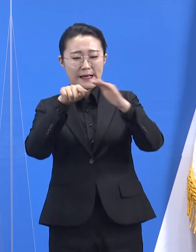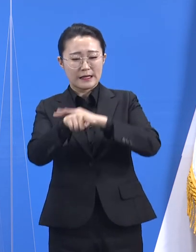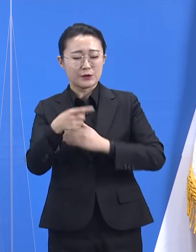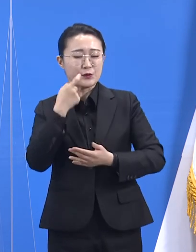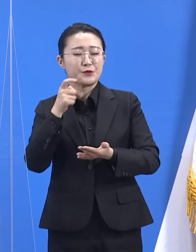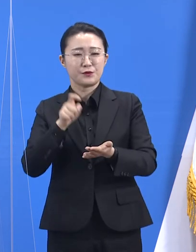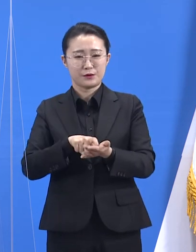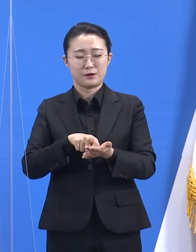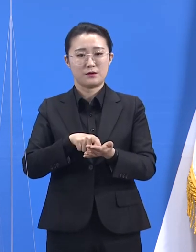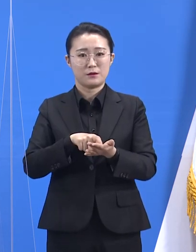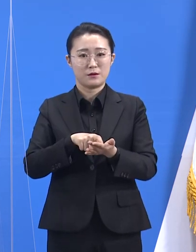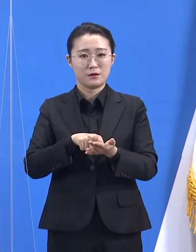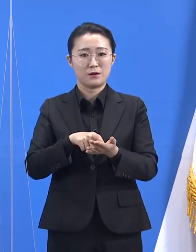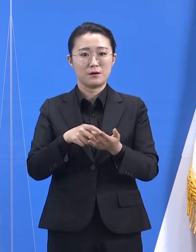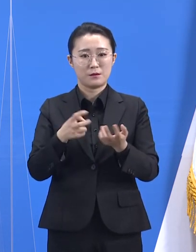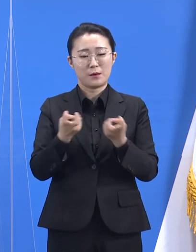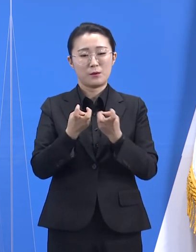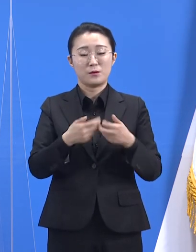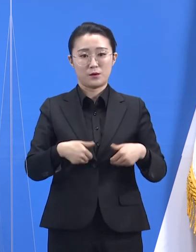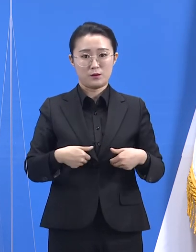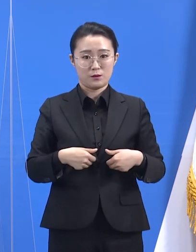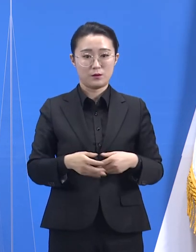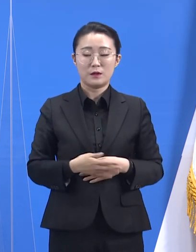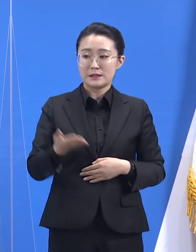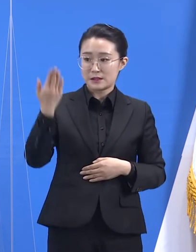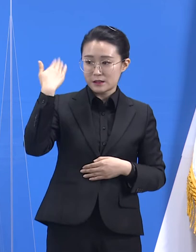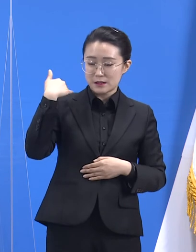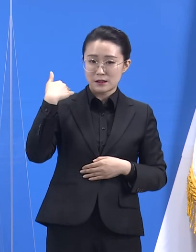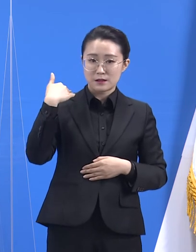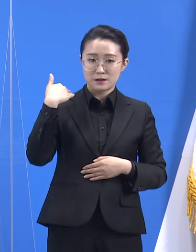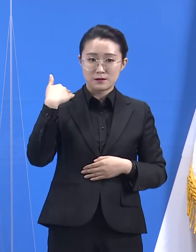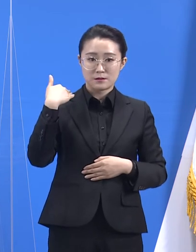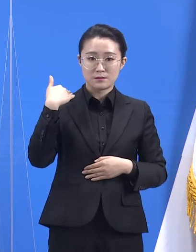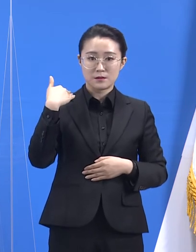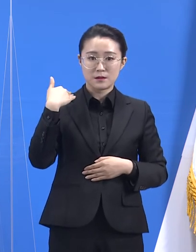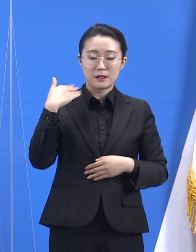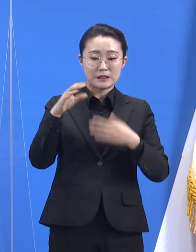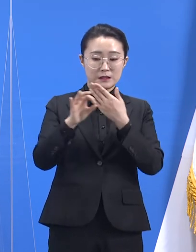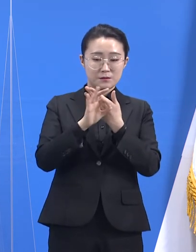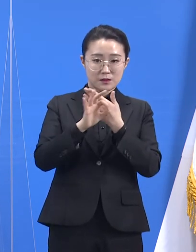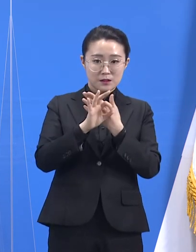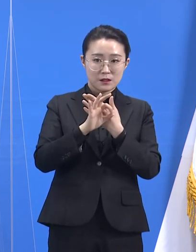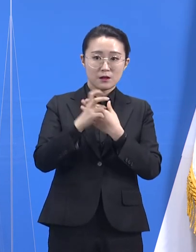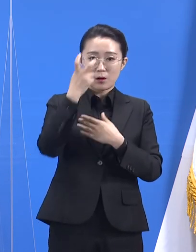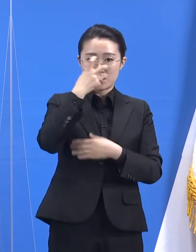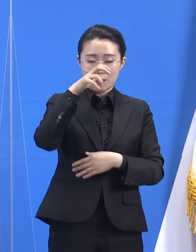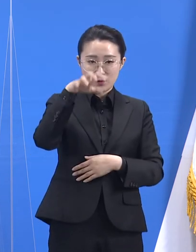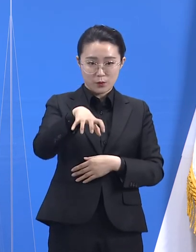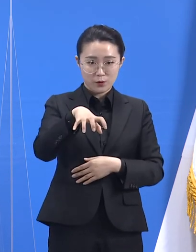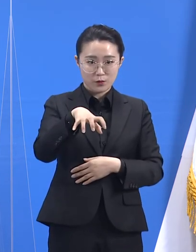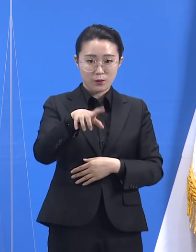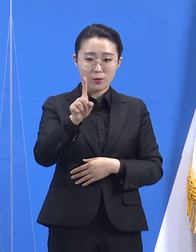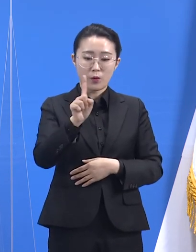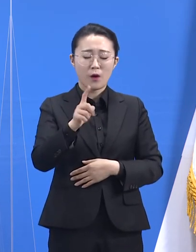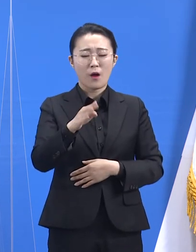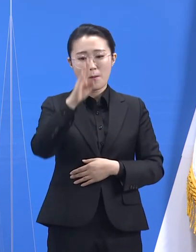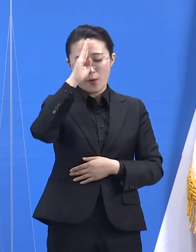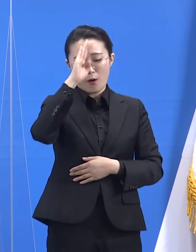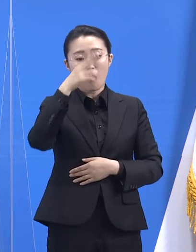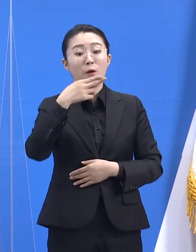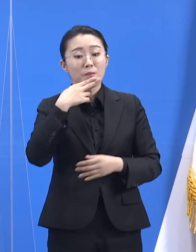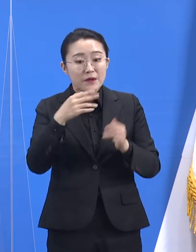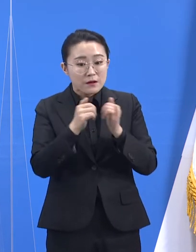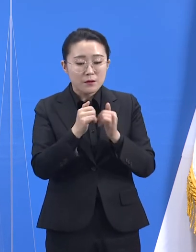작년 12월 14일 시행된 임시 선별검사소 같은 경우 무증상자도 검사를 받을 수